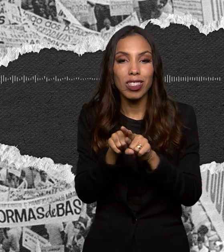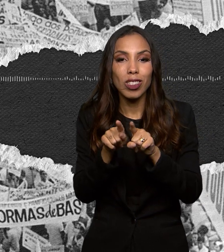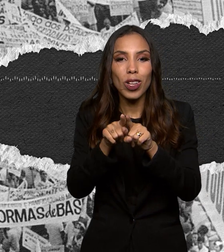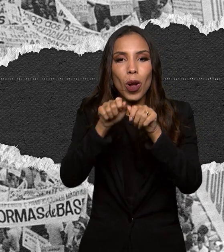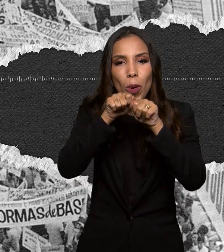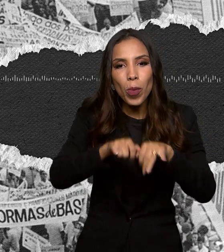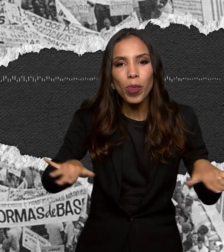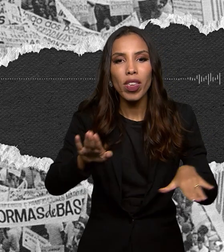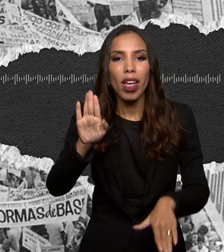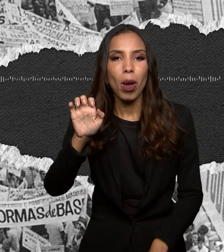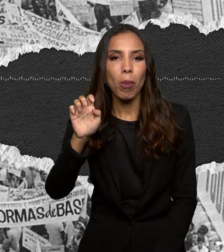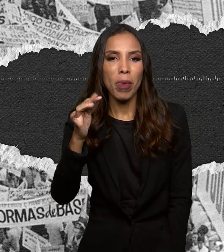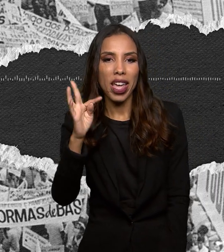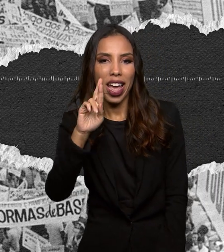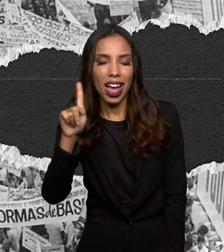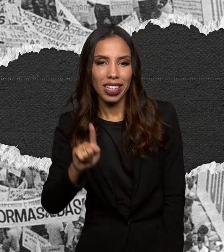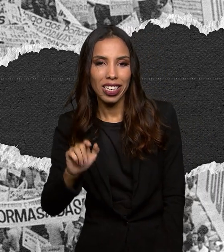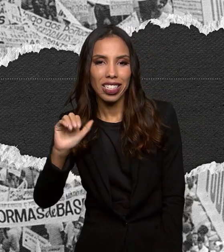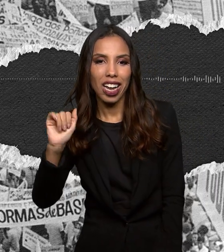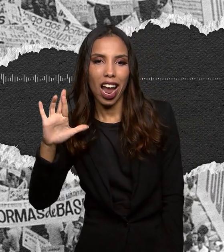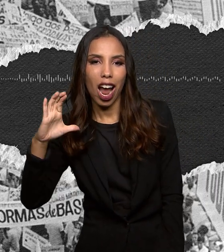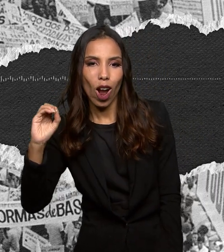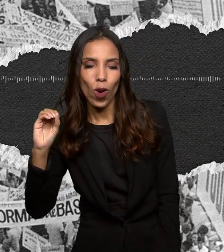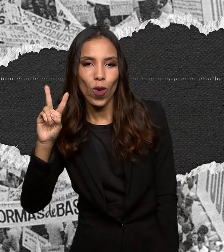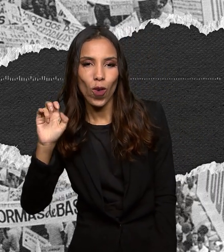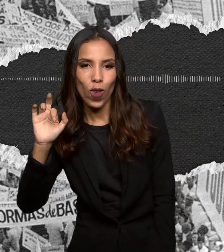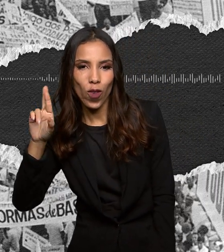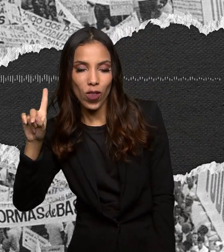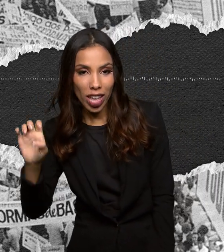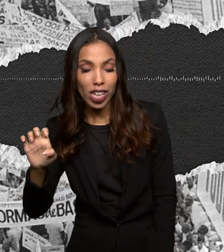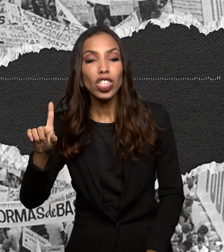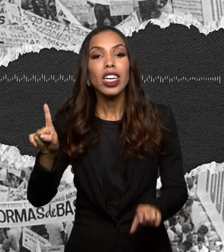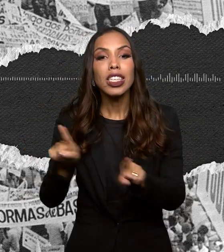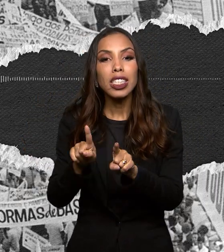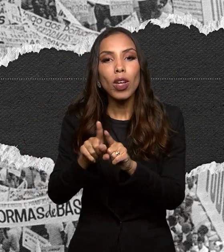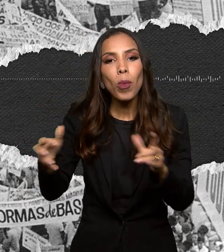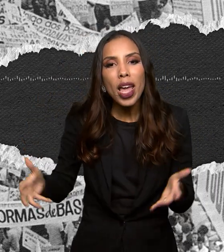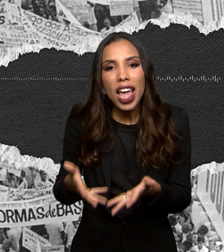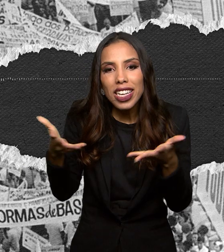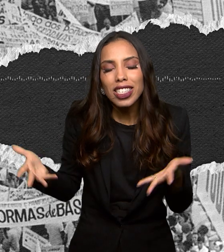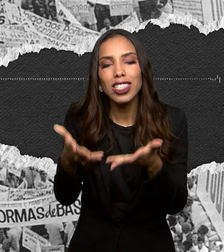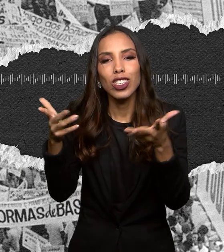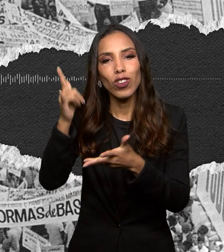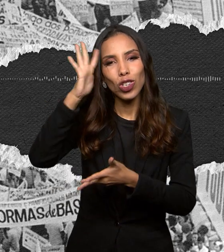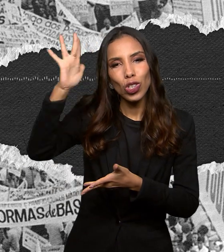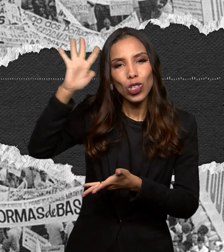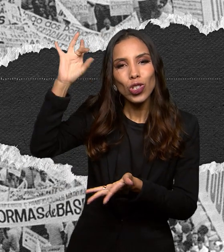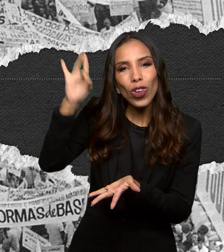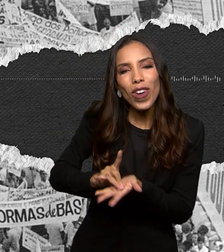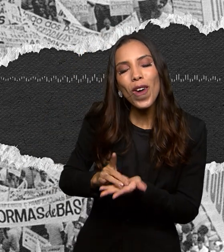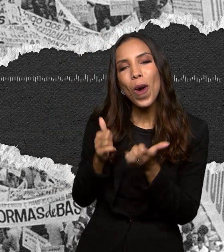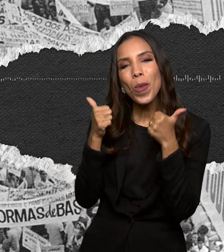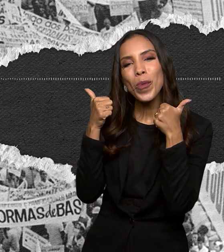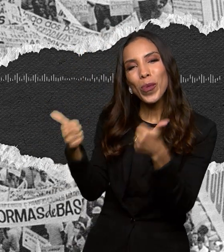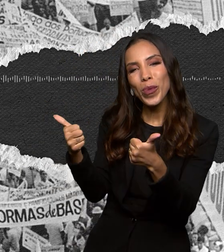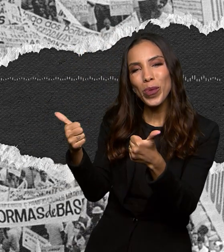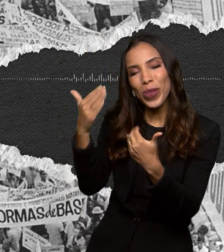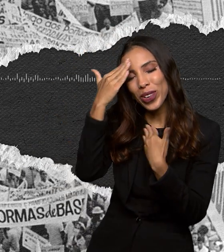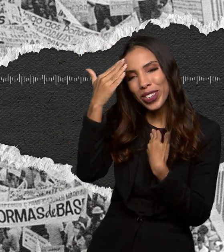plataformas é da Beatriz Arco Verde ela também é a nossa incentivadora de sonhos oficial valeu Bia a identidade